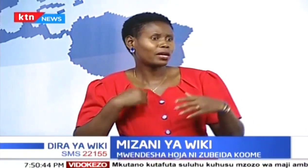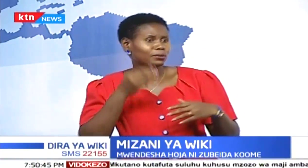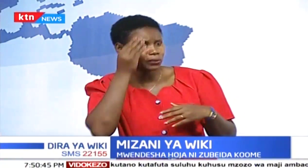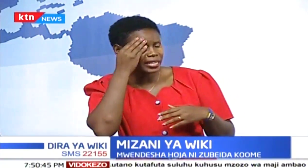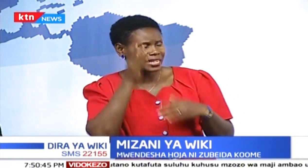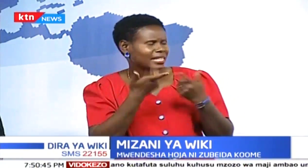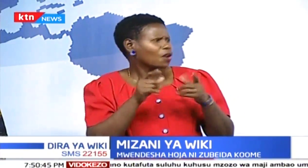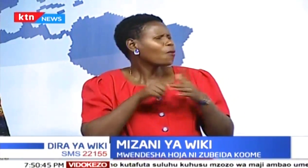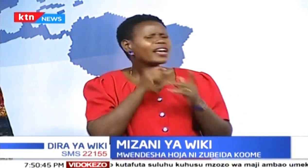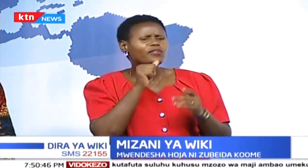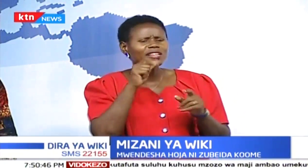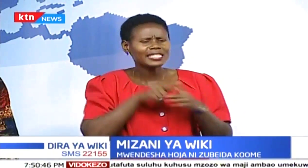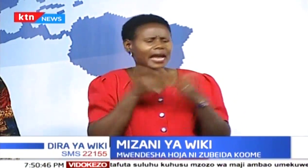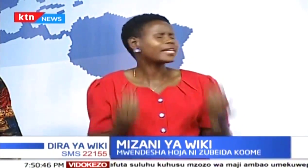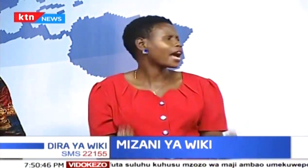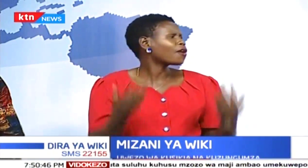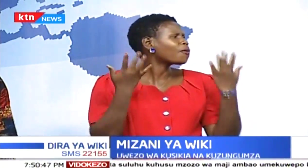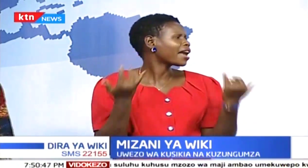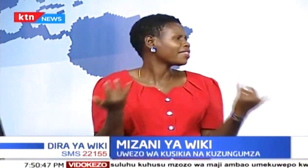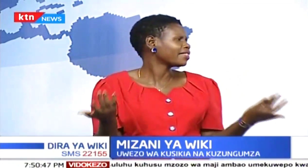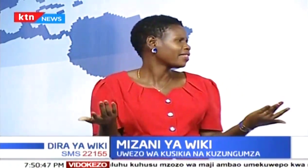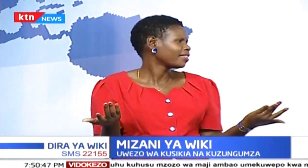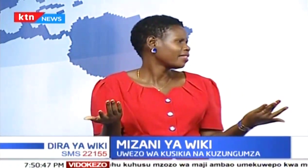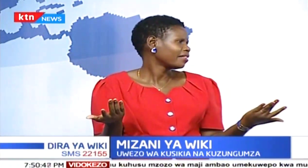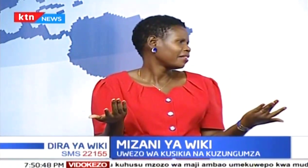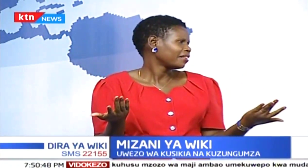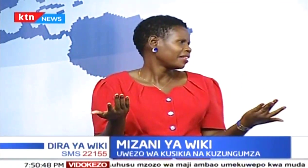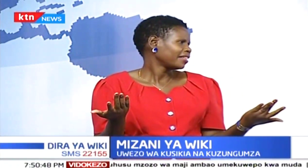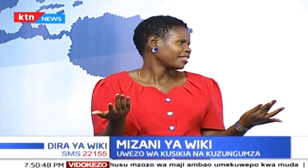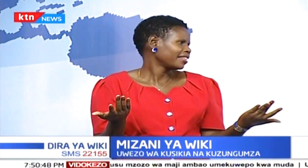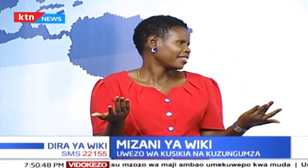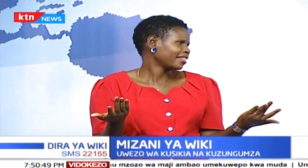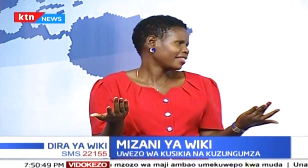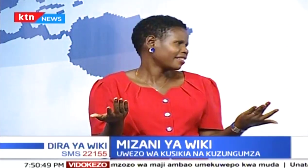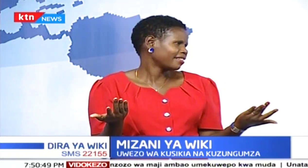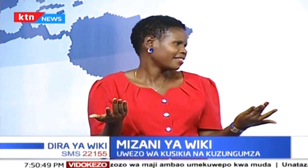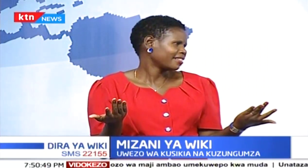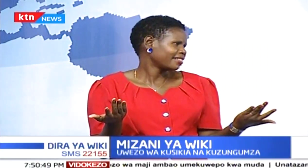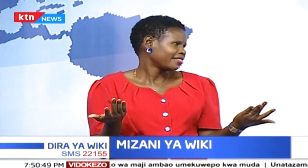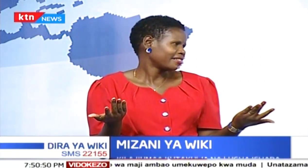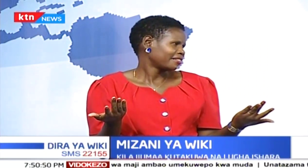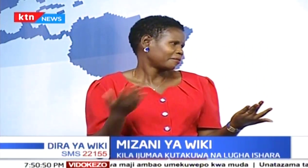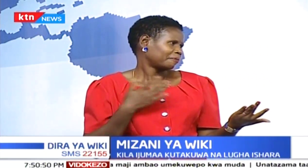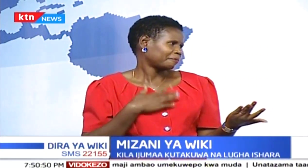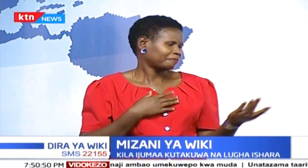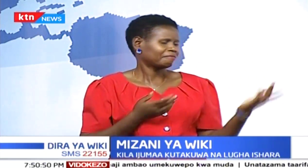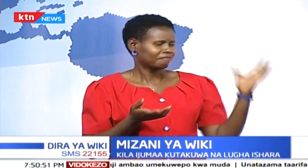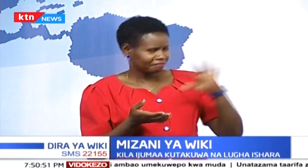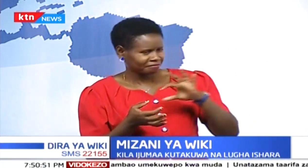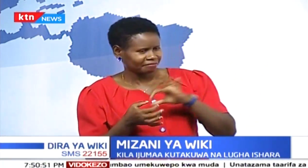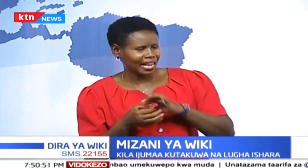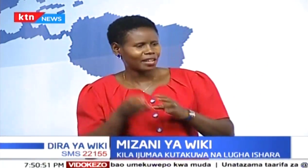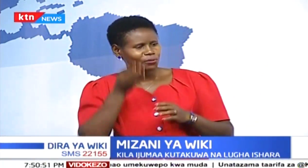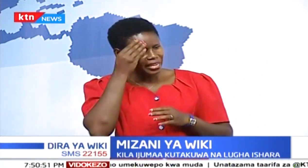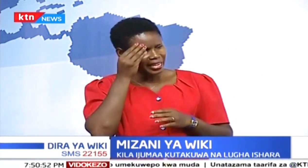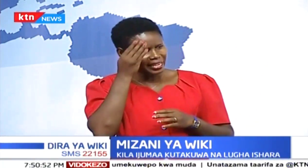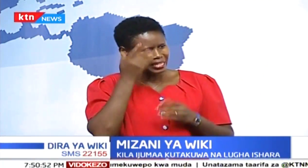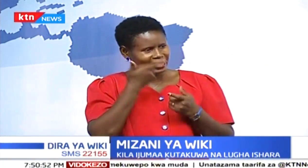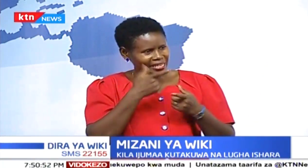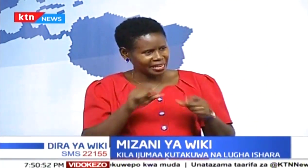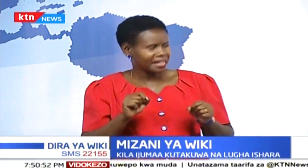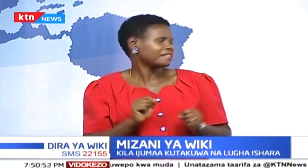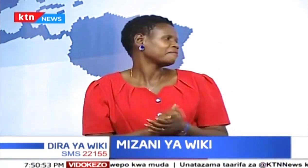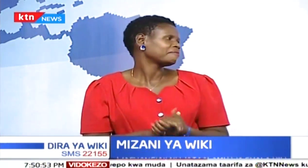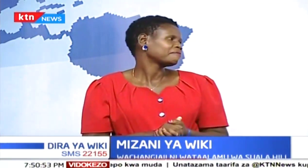Hmm. Kwa hivo, ujui mamba ya kesho. Hmm. Kwa hivo, jua luga, na uweze